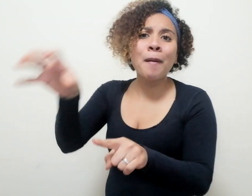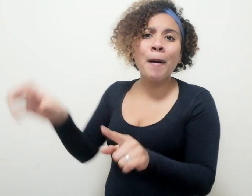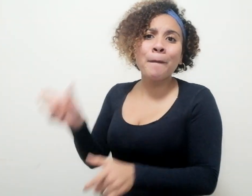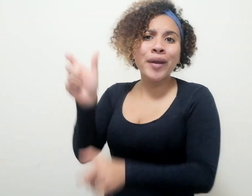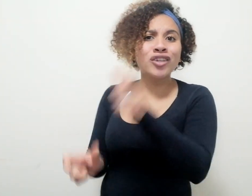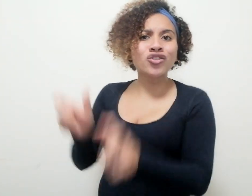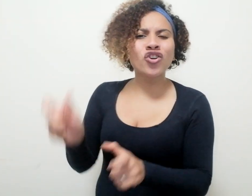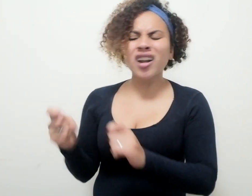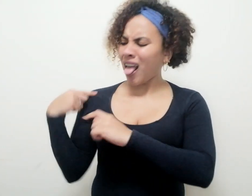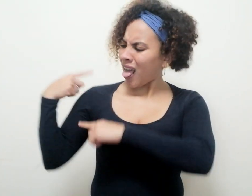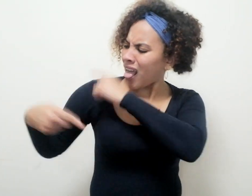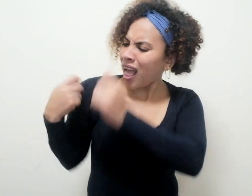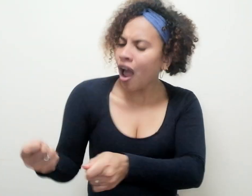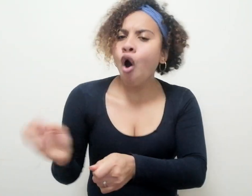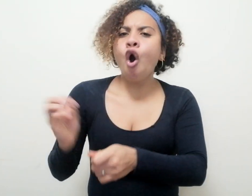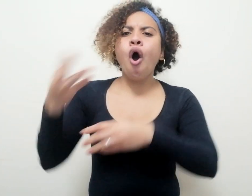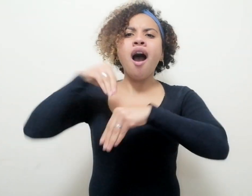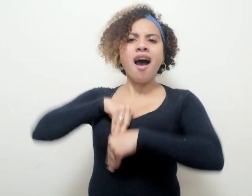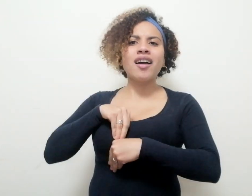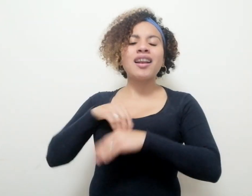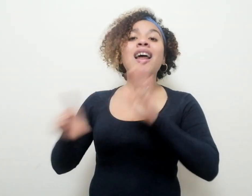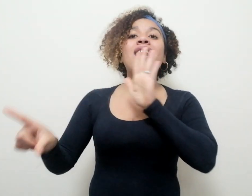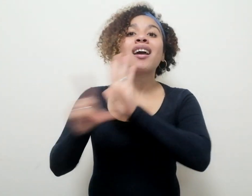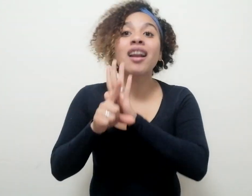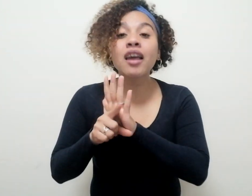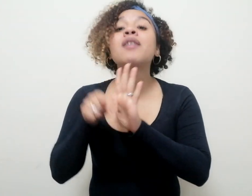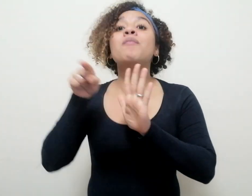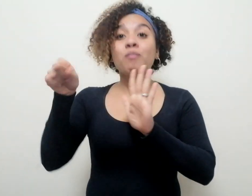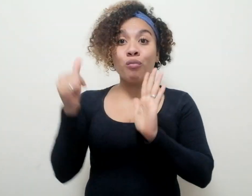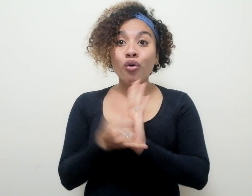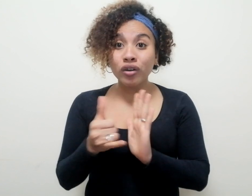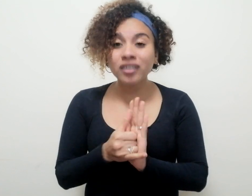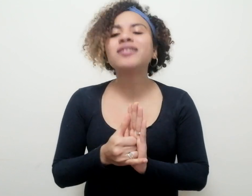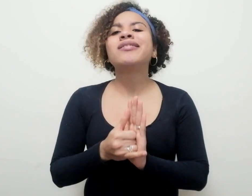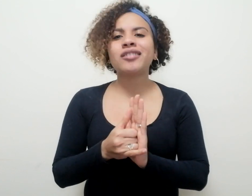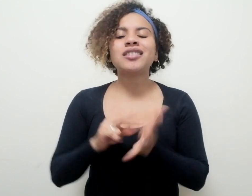heredadas o adquiridas en la legalidad y, por lo tanto, meritorias.